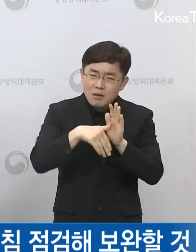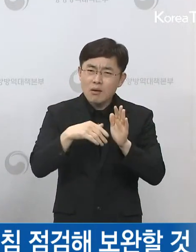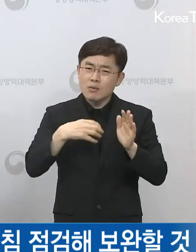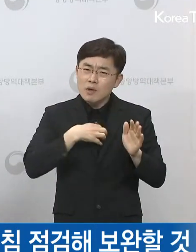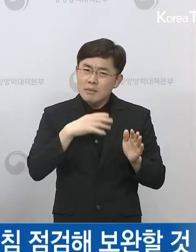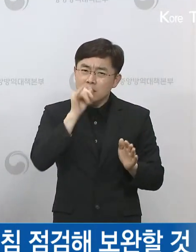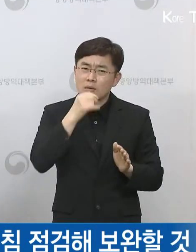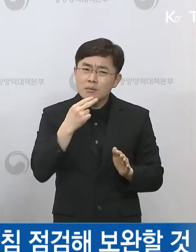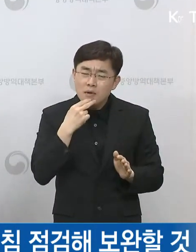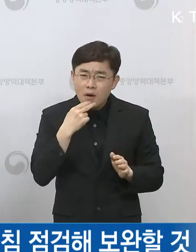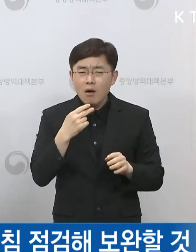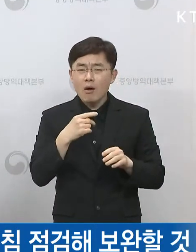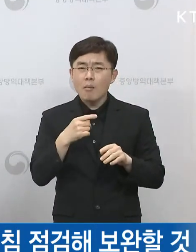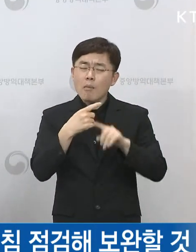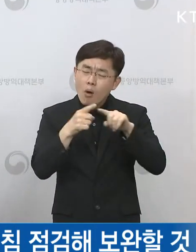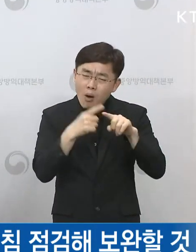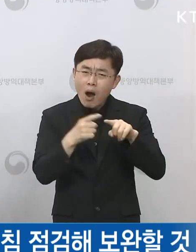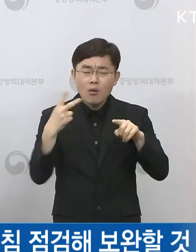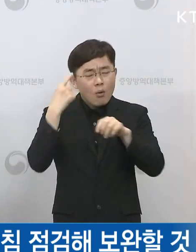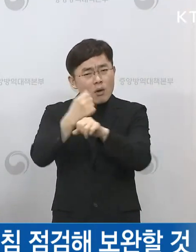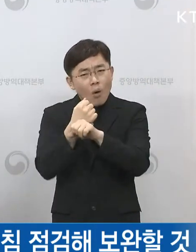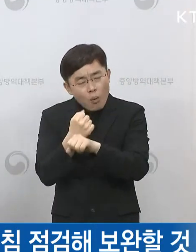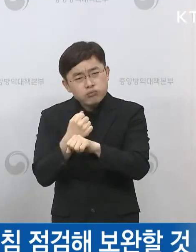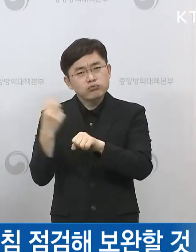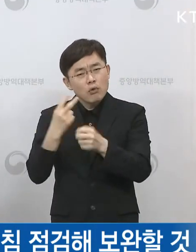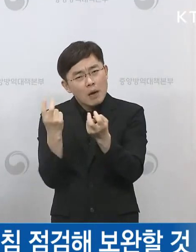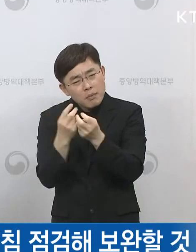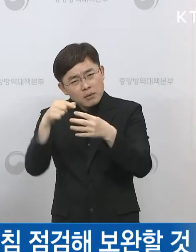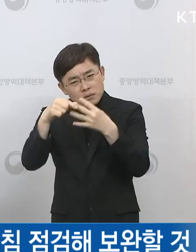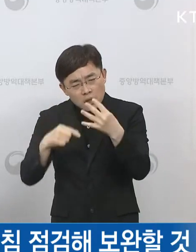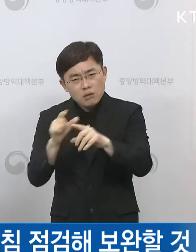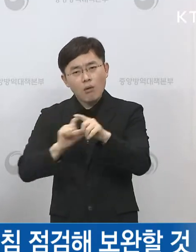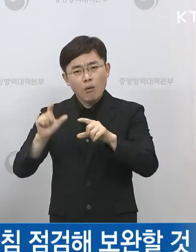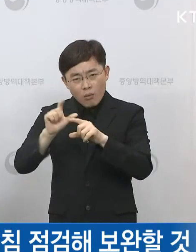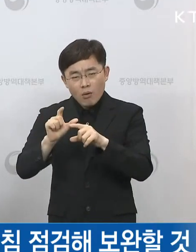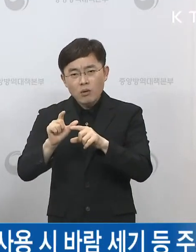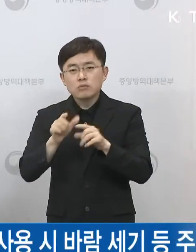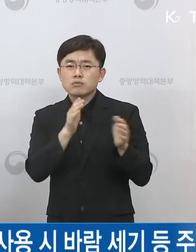더 세세한 그런 지침 만드는 작업을 보완하고 있는 상황입니다.